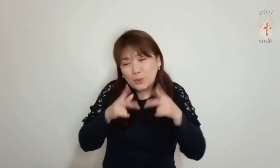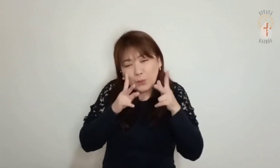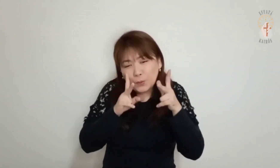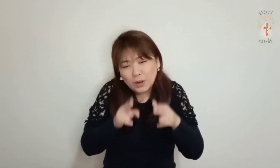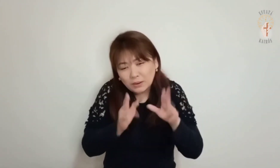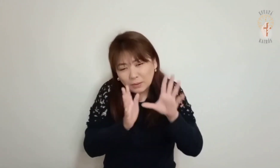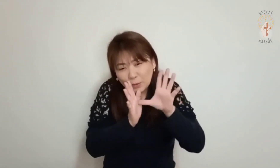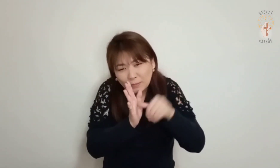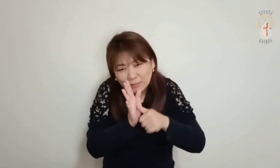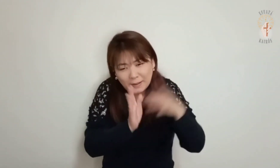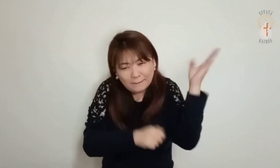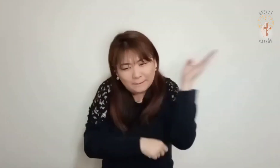um malfeitor